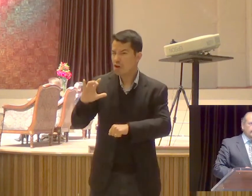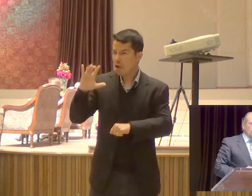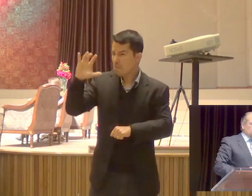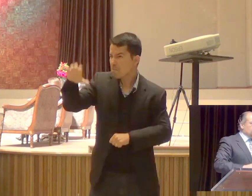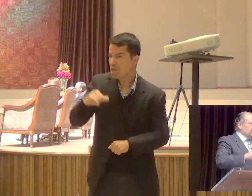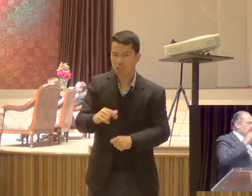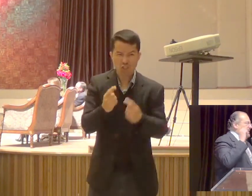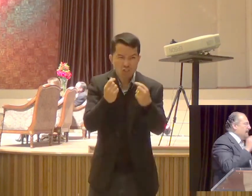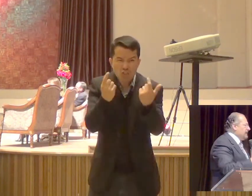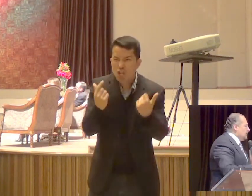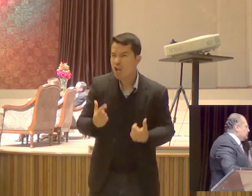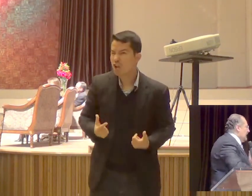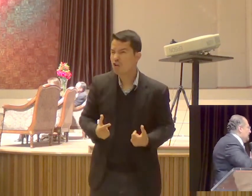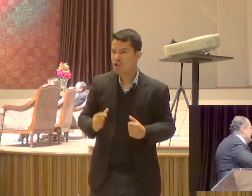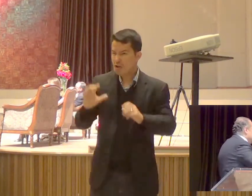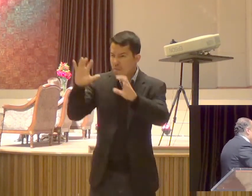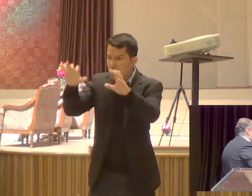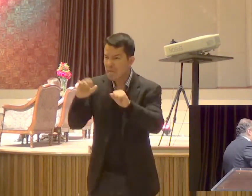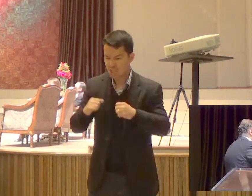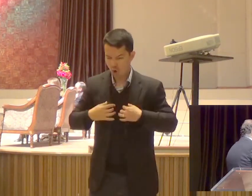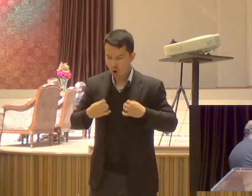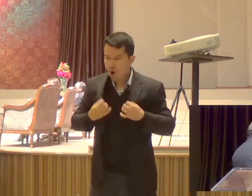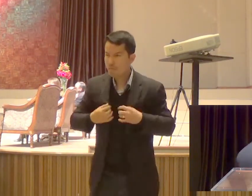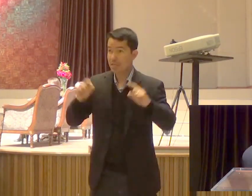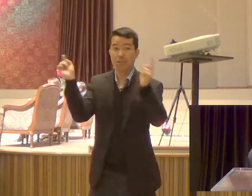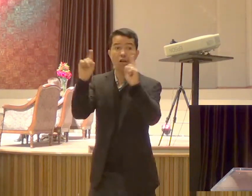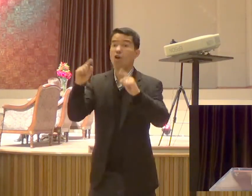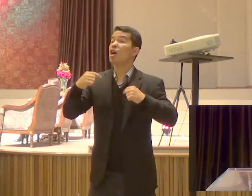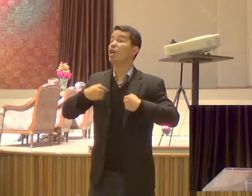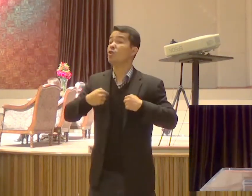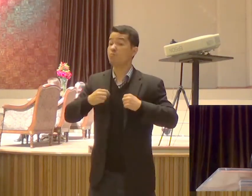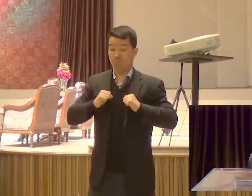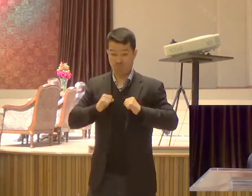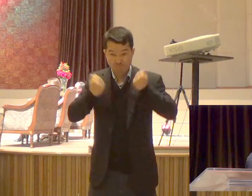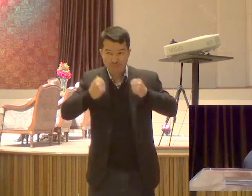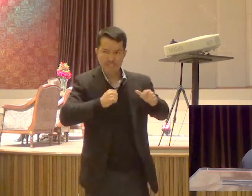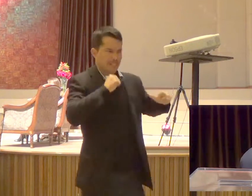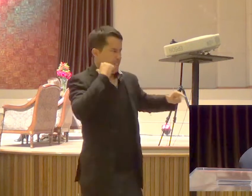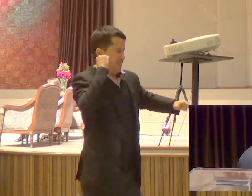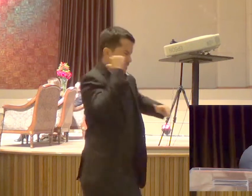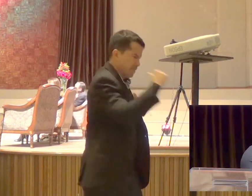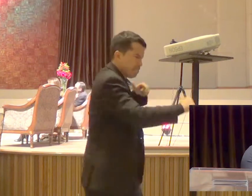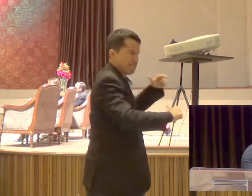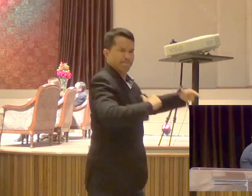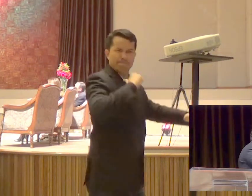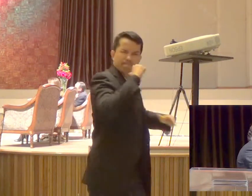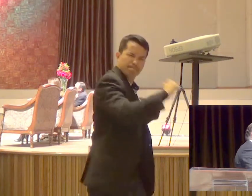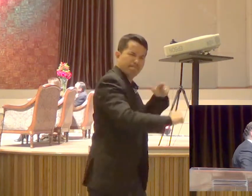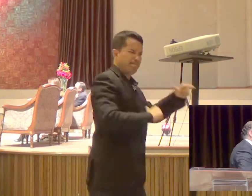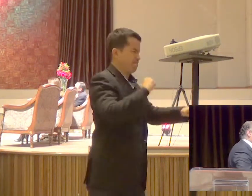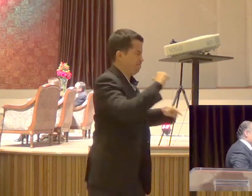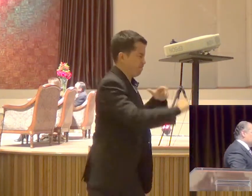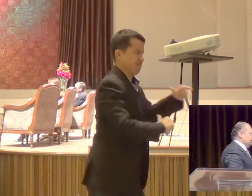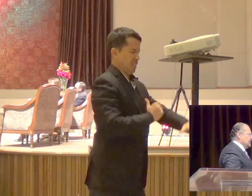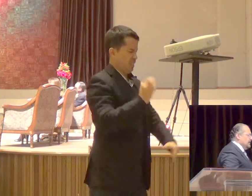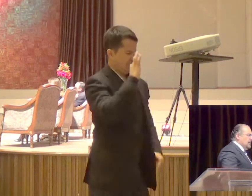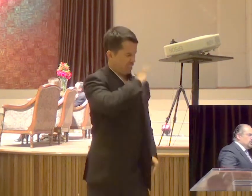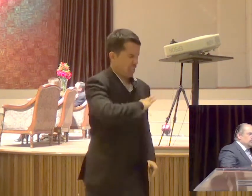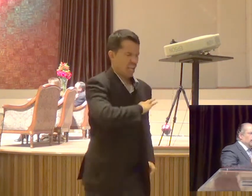Vocês sabem que eu trabalhei Para desempenhar o meu ministério Eu fui sério com isso Meus